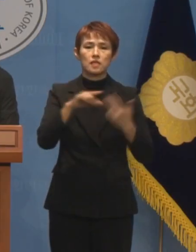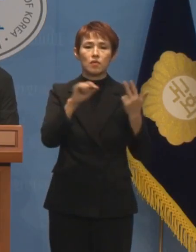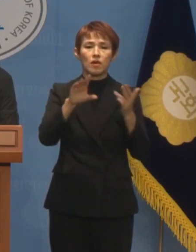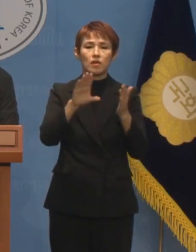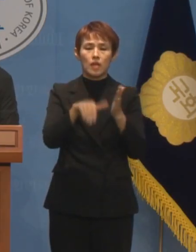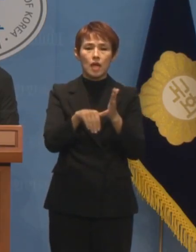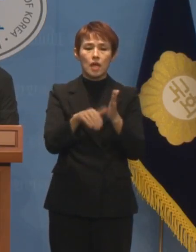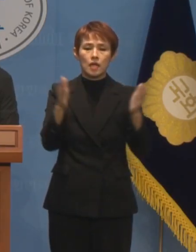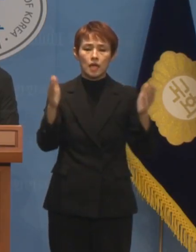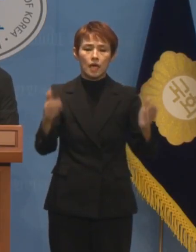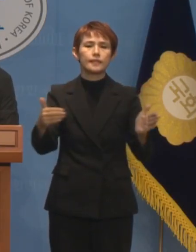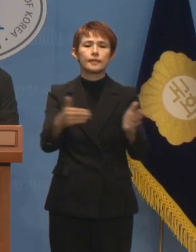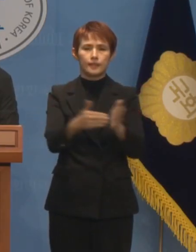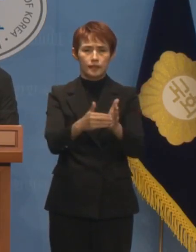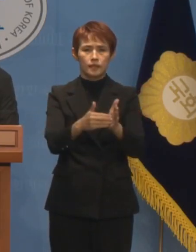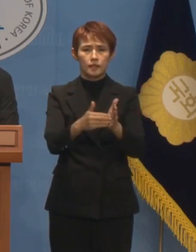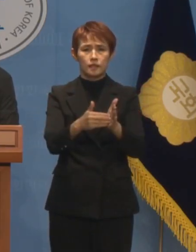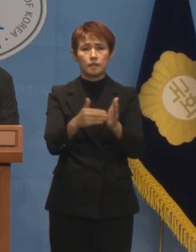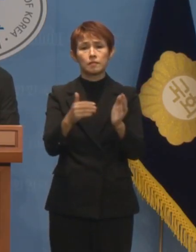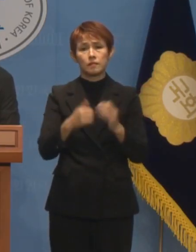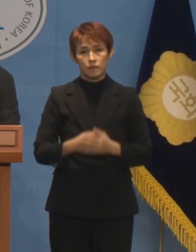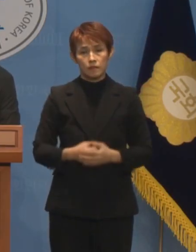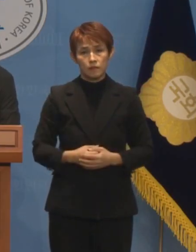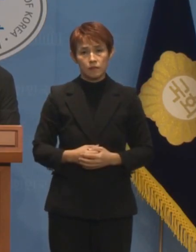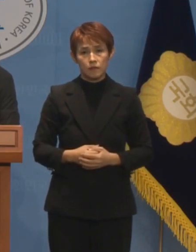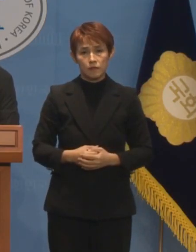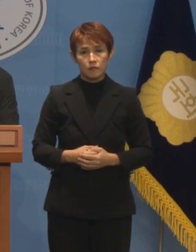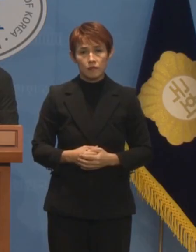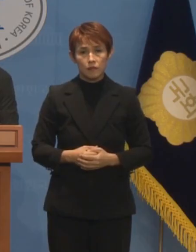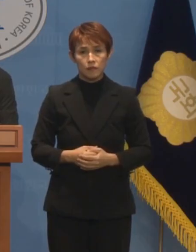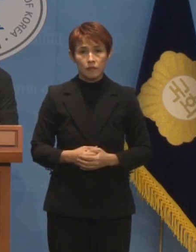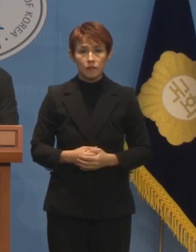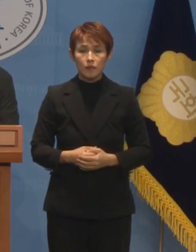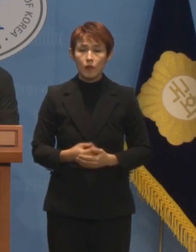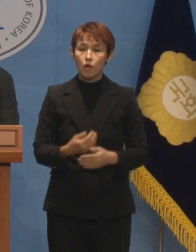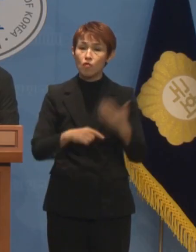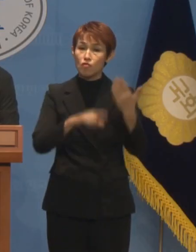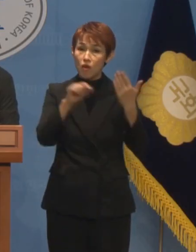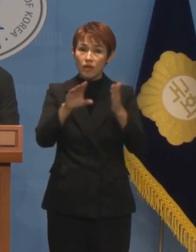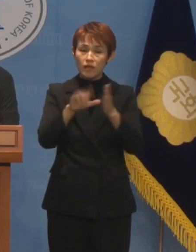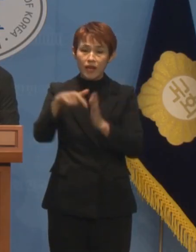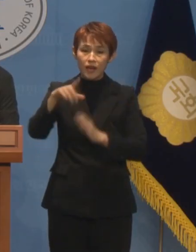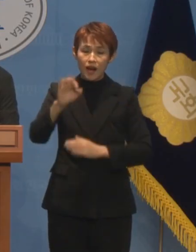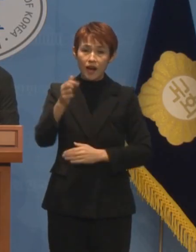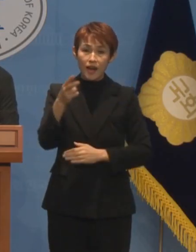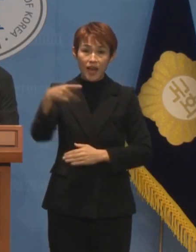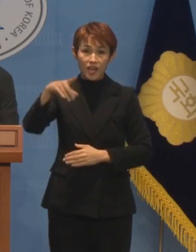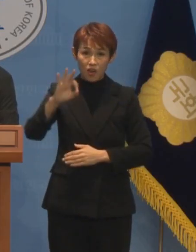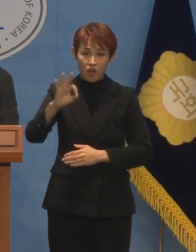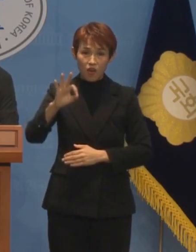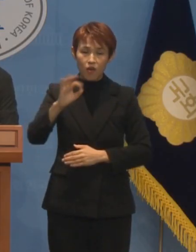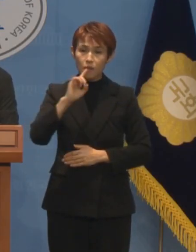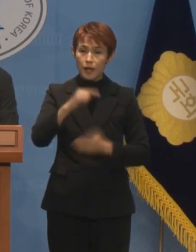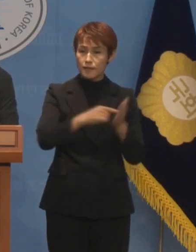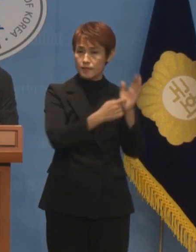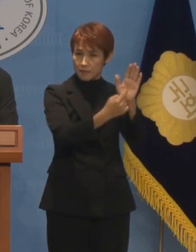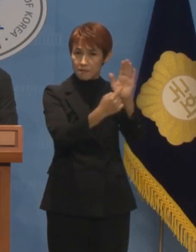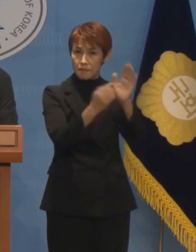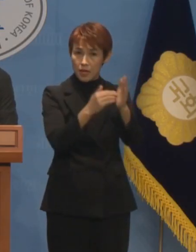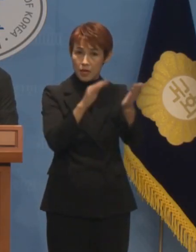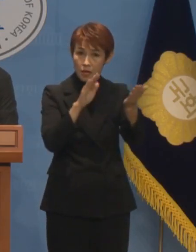만료로 종결 처리한 바 있습니다. 그러다 지난 9월 강혜경 씨의 폭로가 잊고 나서야